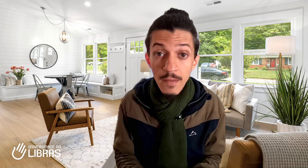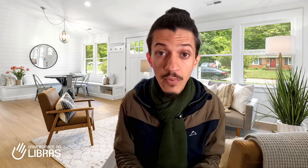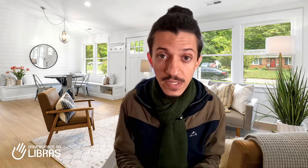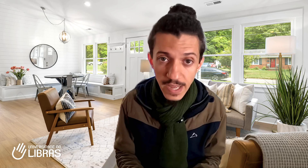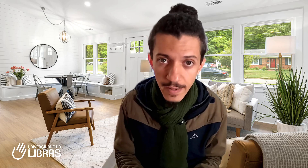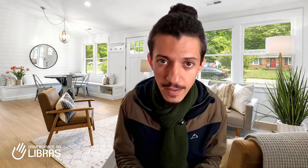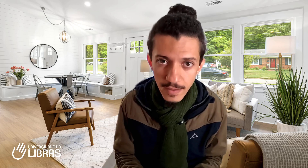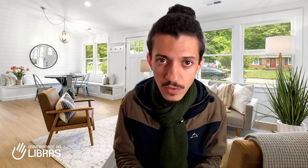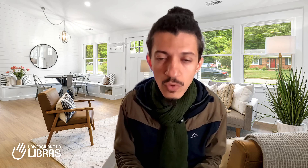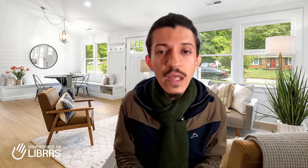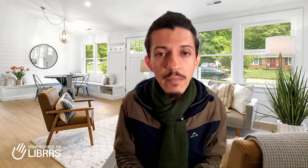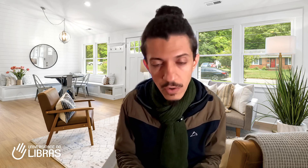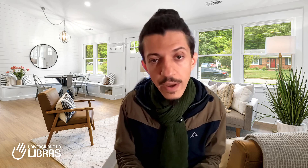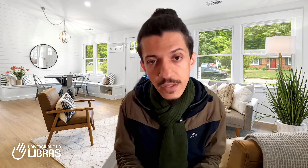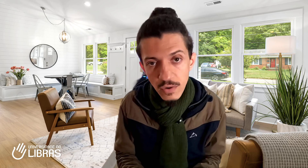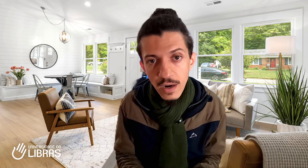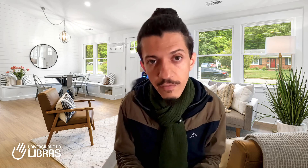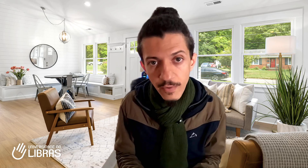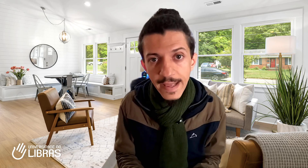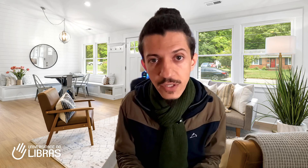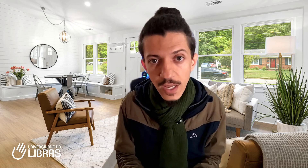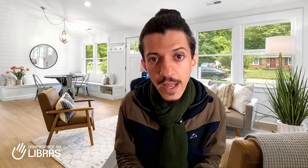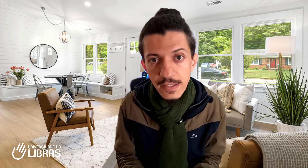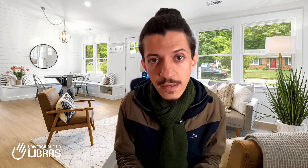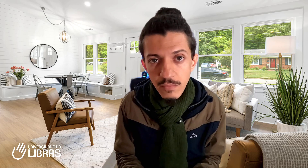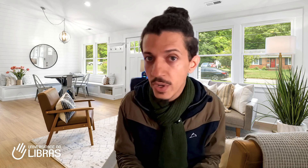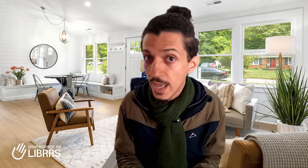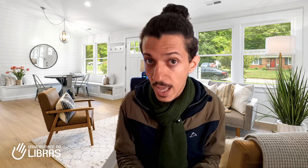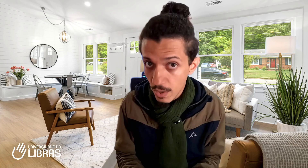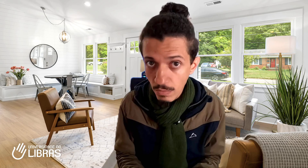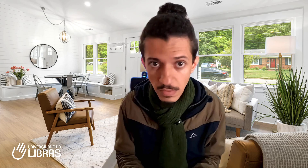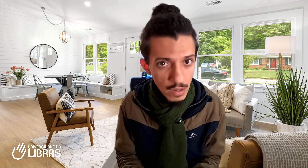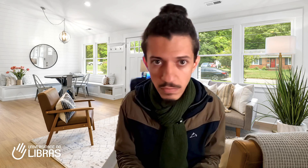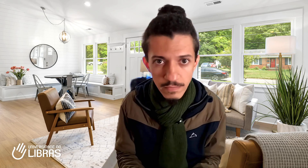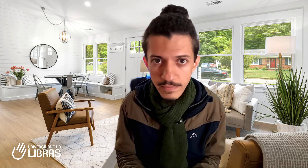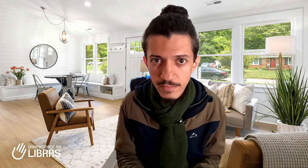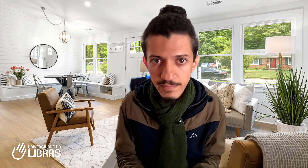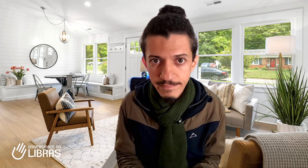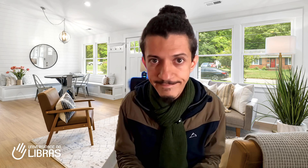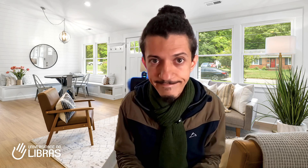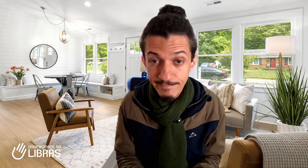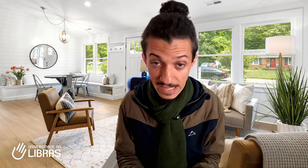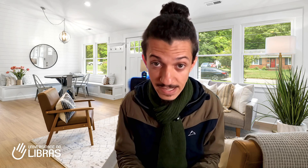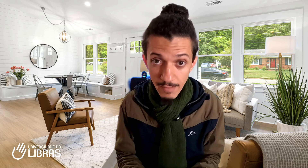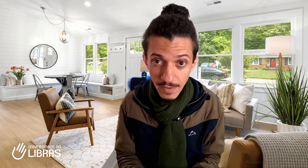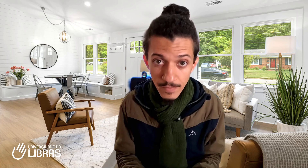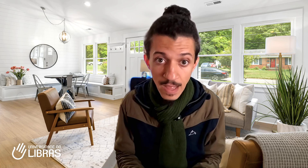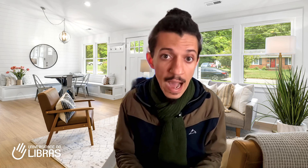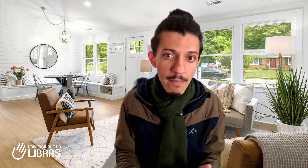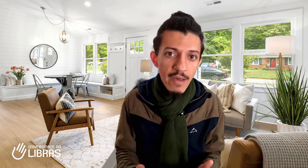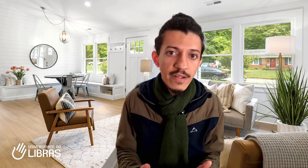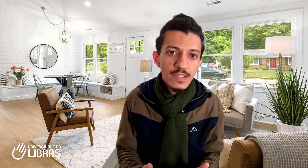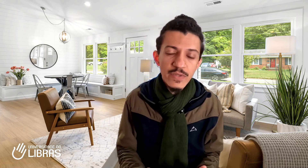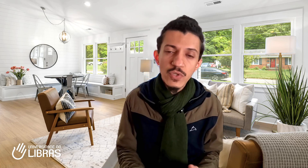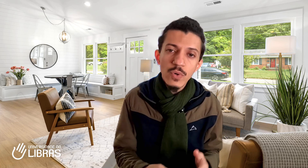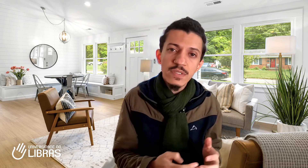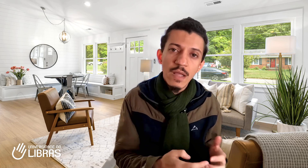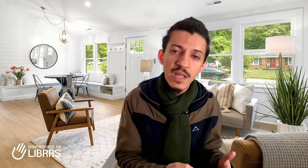Pois é, você terminou a escola fluente em inglês? Porque eu não. Percebe? A maioria das pessoas terminam a